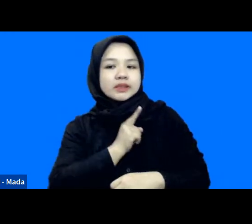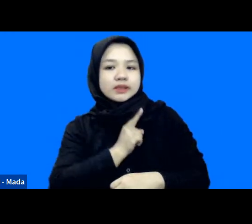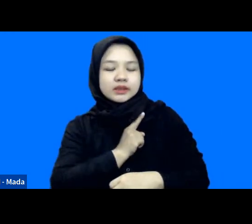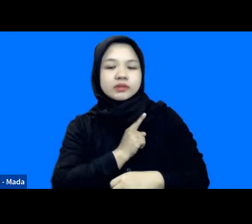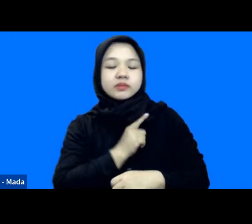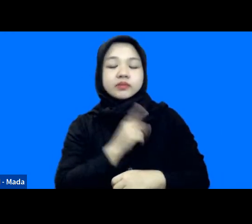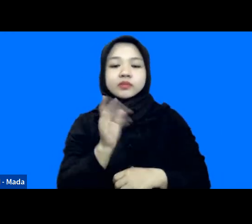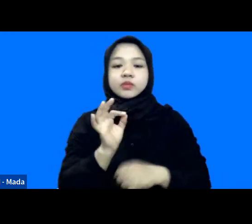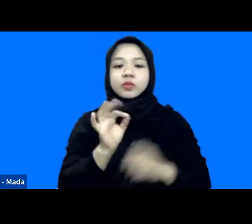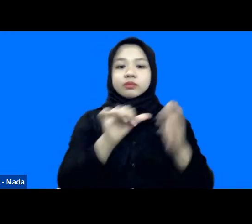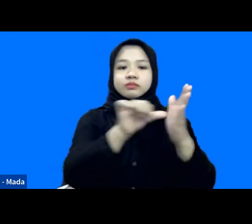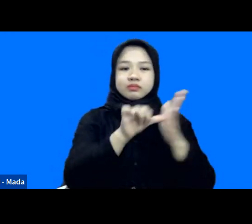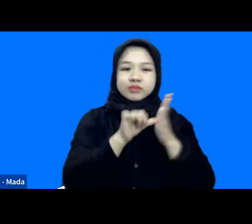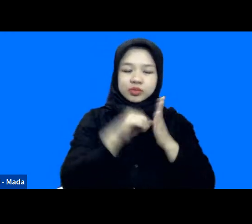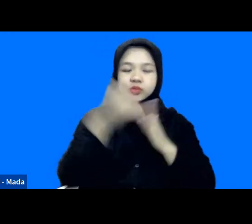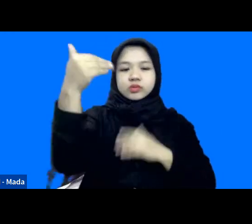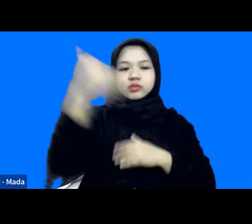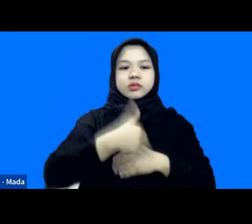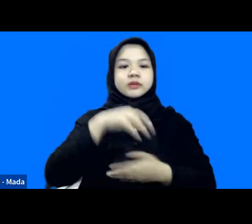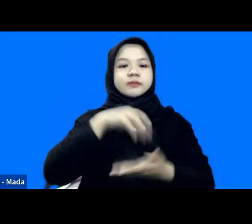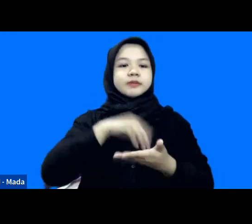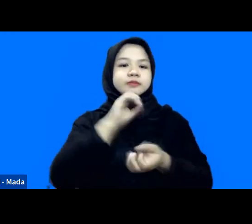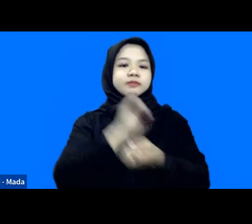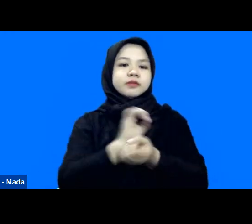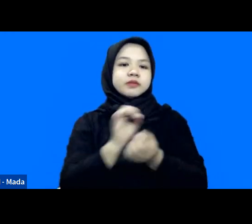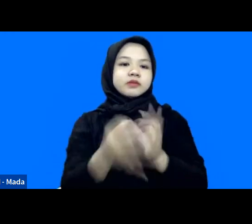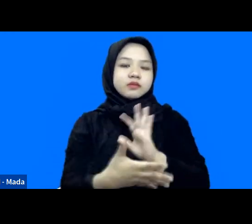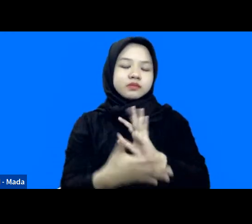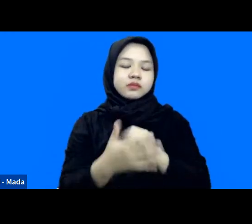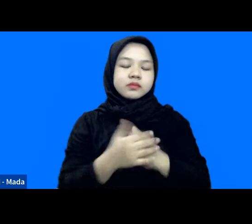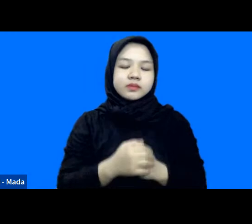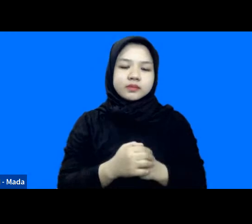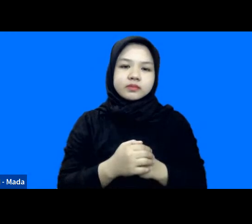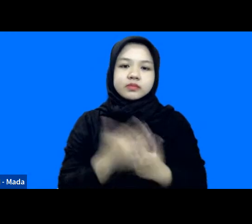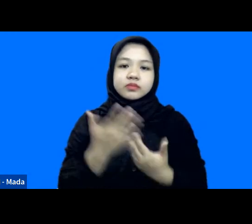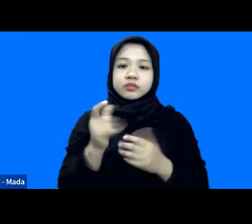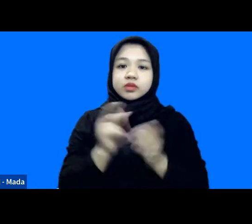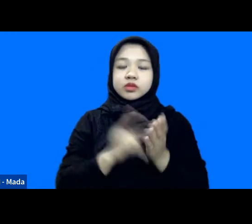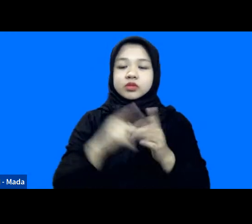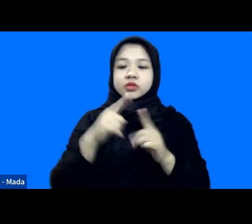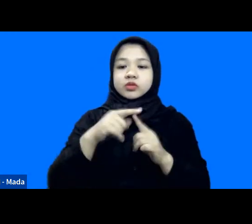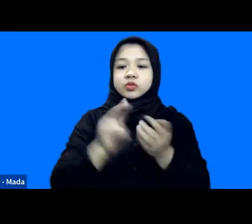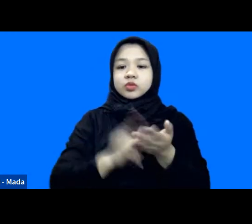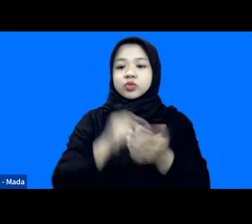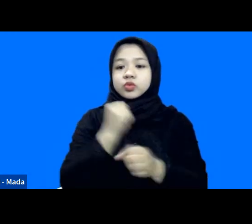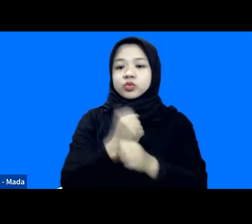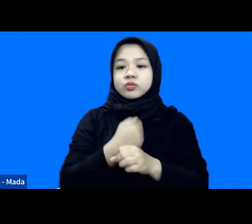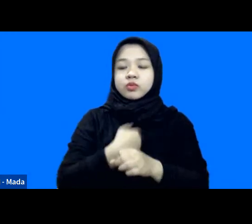bantuan itu datang ke lokasi bencana mungkin kurang lebih begitu mas Untung atau mungkin mau ditambahkan tanggapan